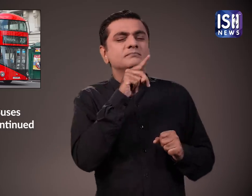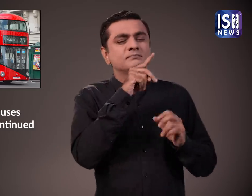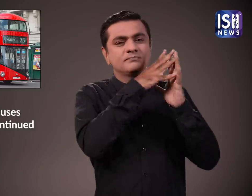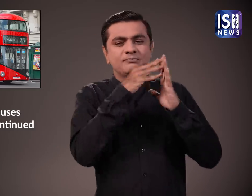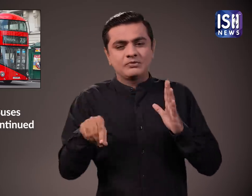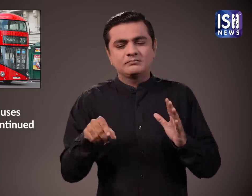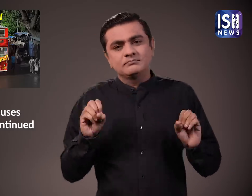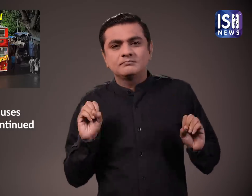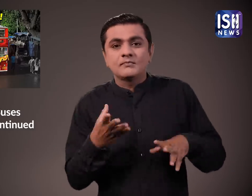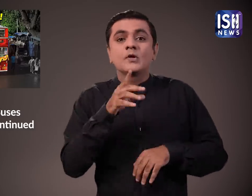शुरू हुई